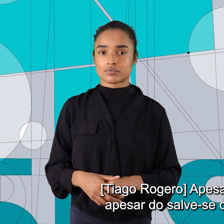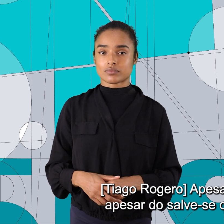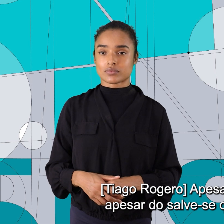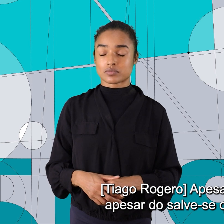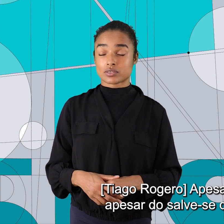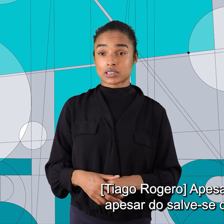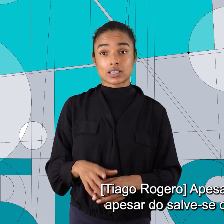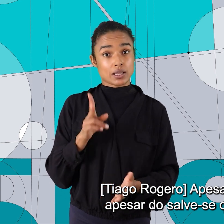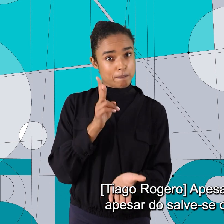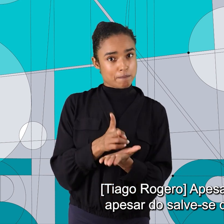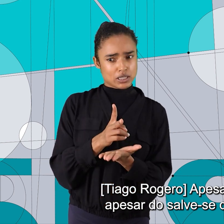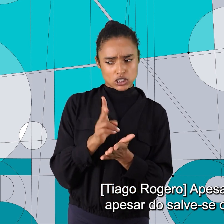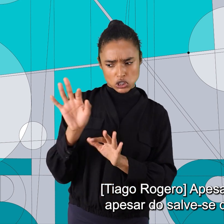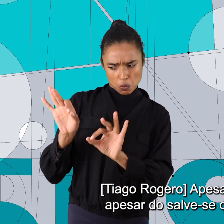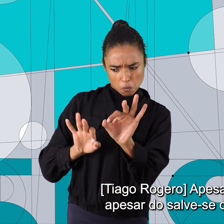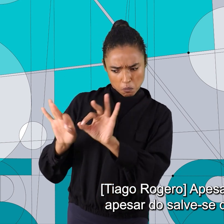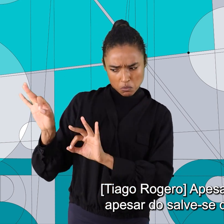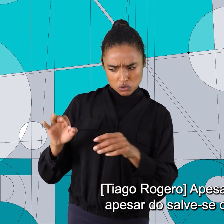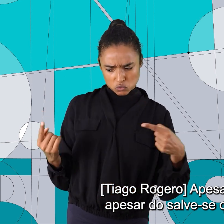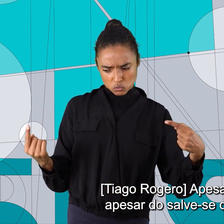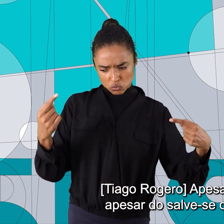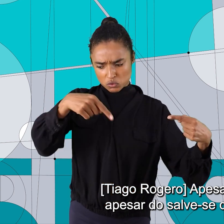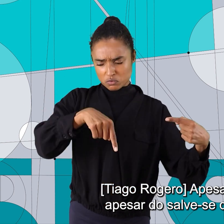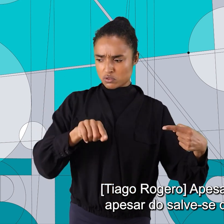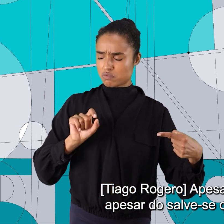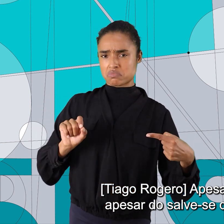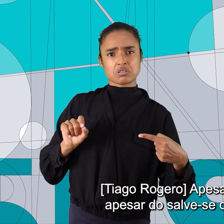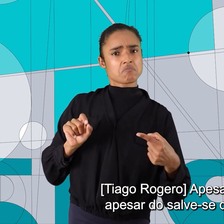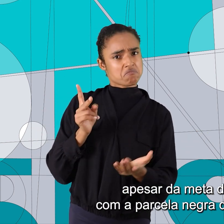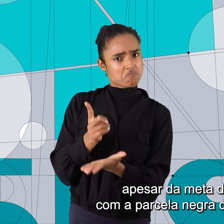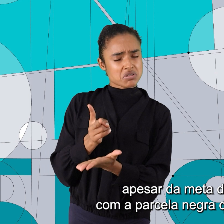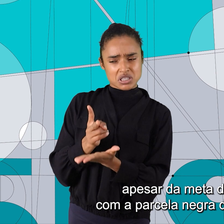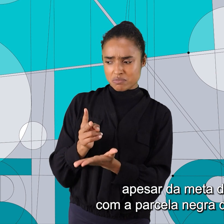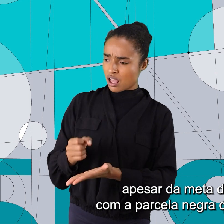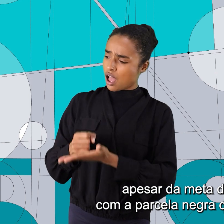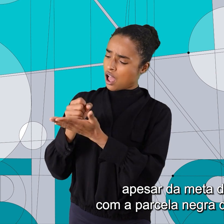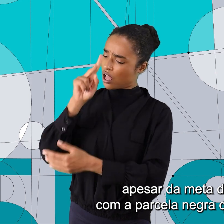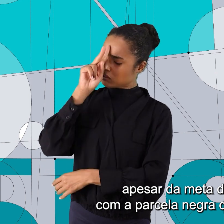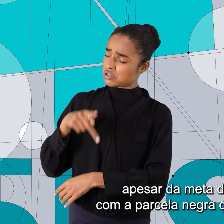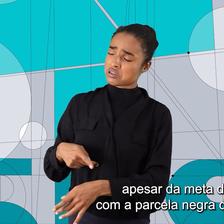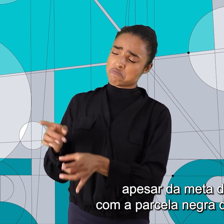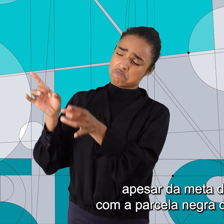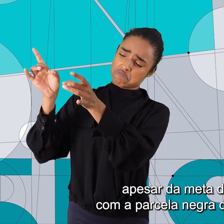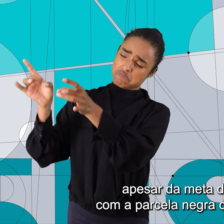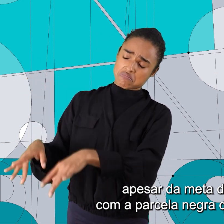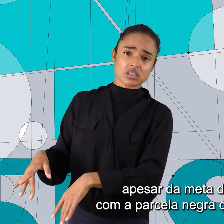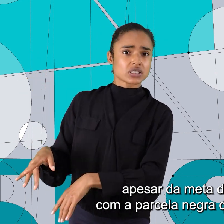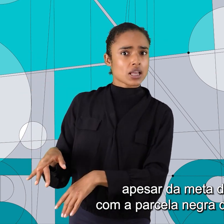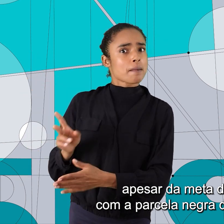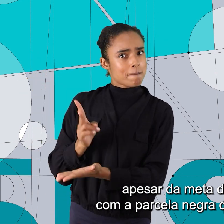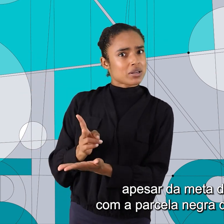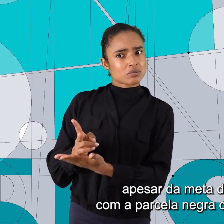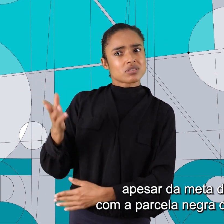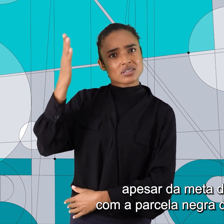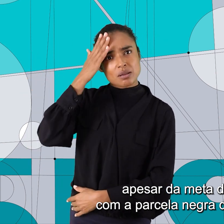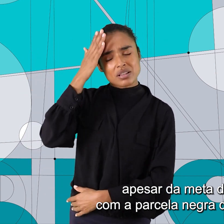Apesar do projeto, apesar do salves quem puder, apesar da meta de acabar com a parcela negra